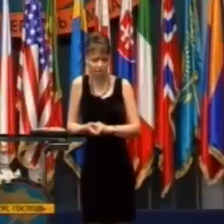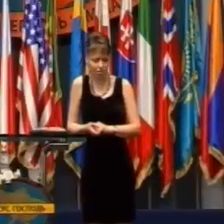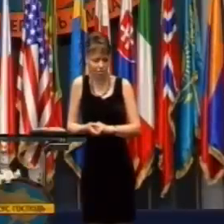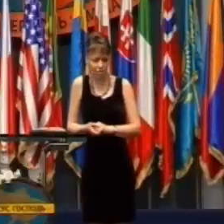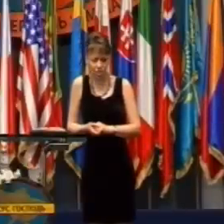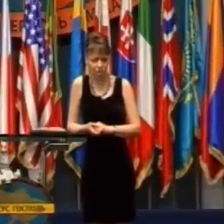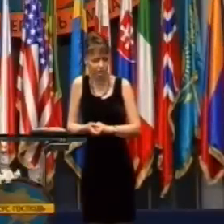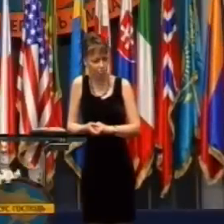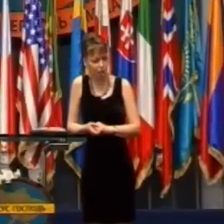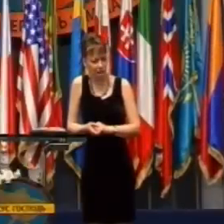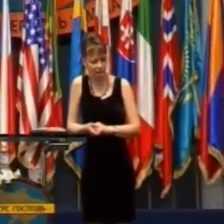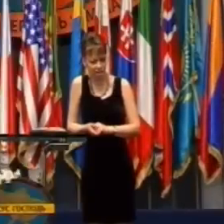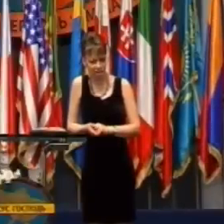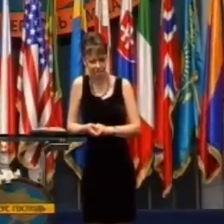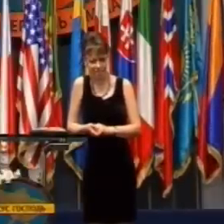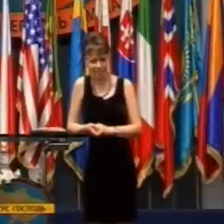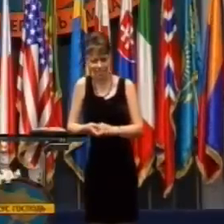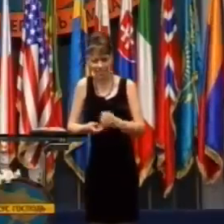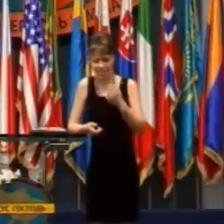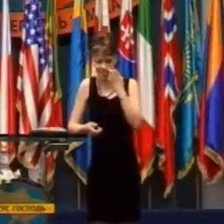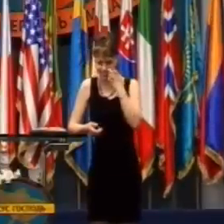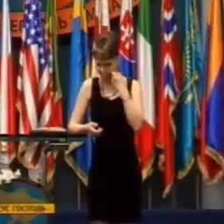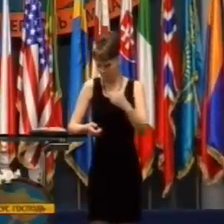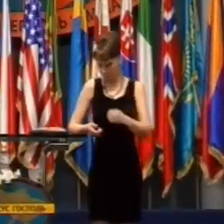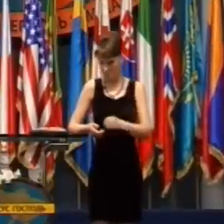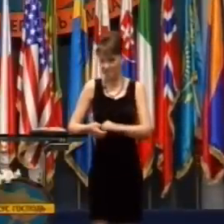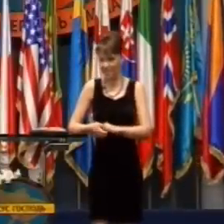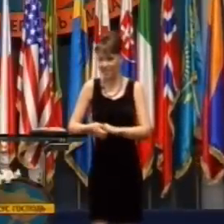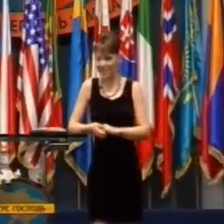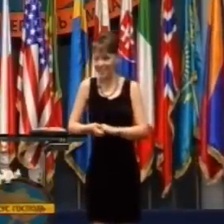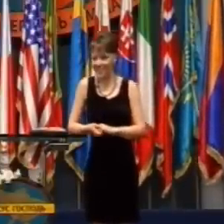Spýtal sa, a nedesí vás to? Ja na to, nie.